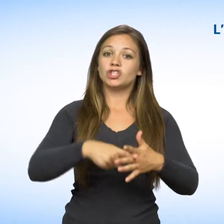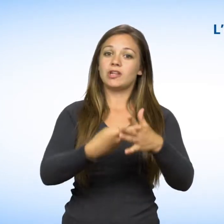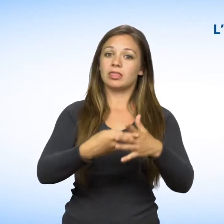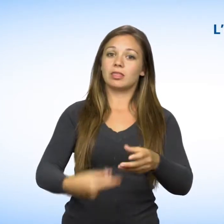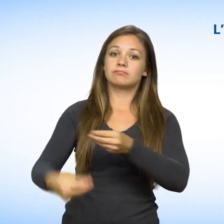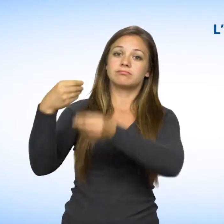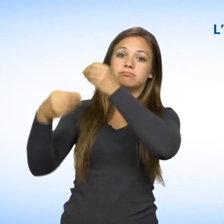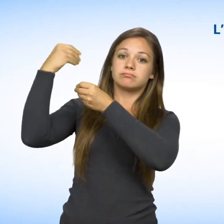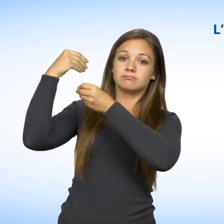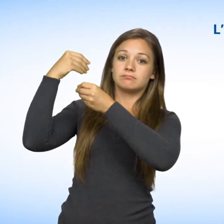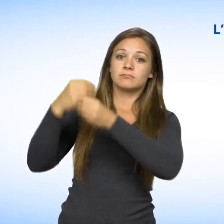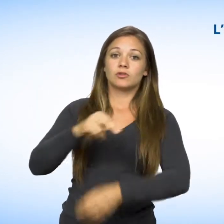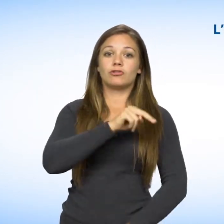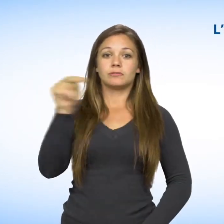Origine ethnique ou nationale